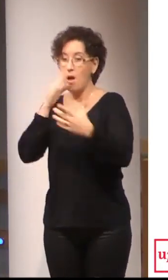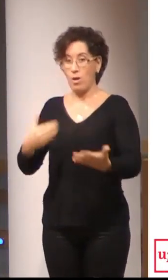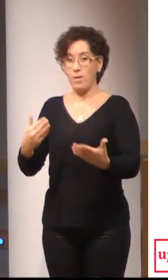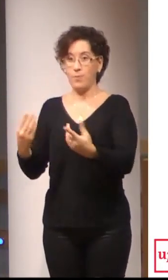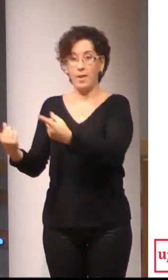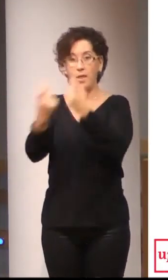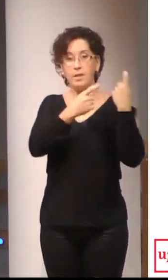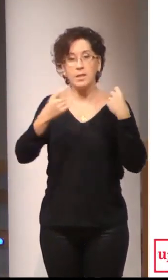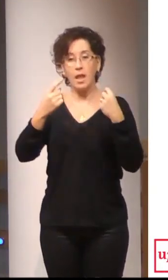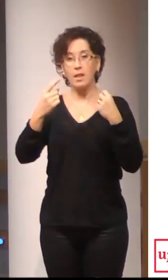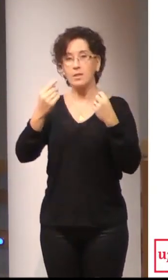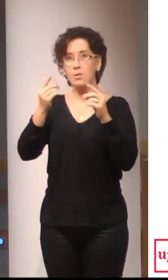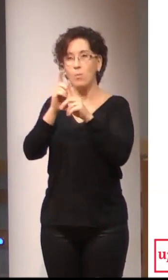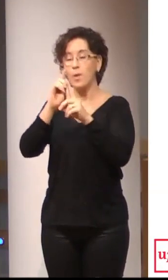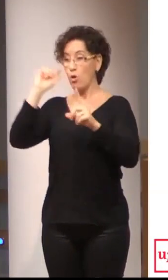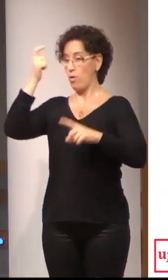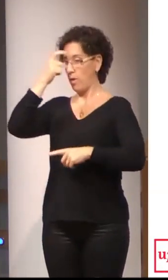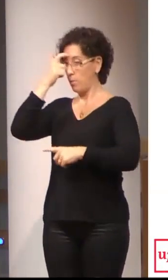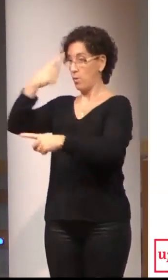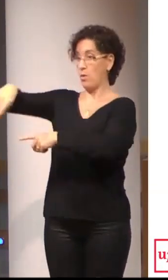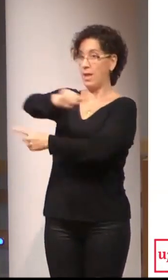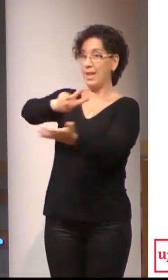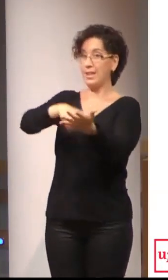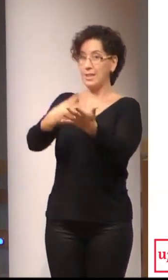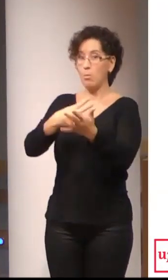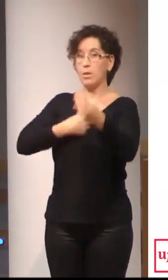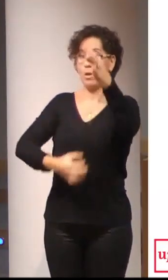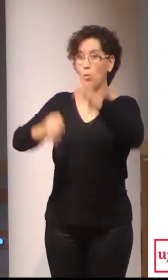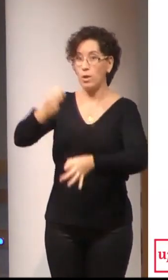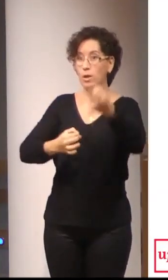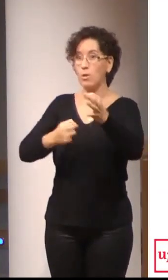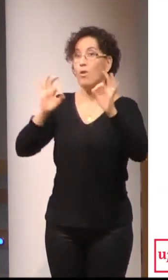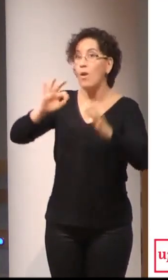dos intérpretes jurídicos de lengua de signos catalana en este caso.